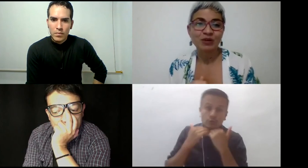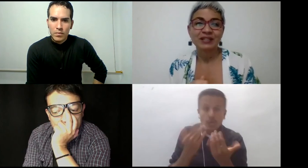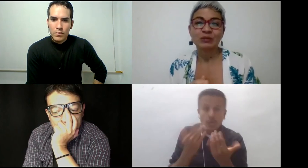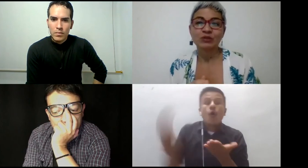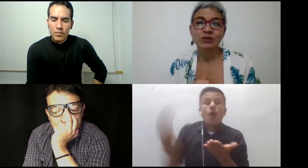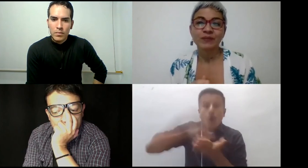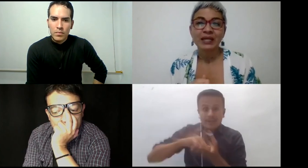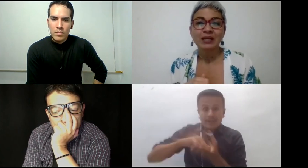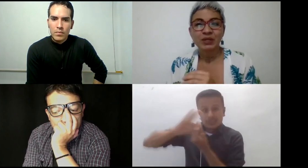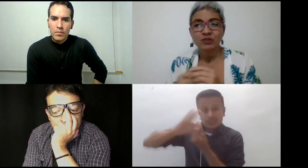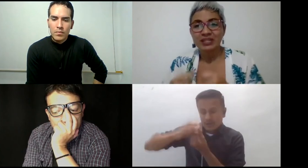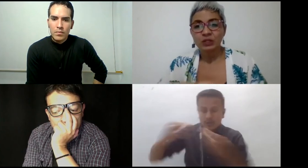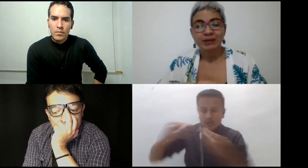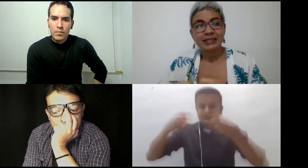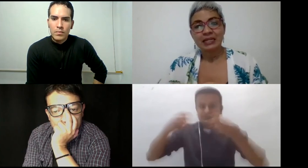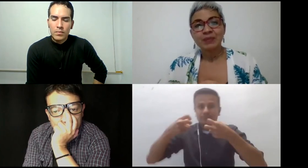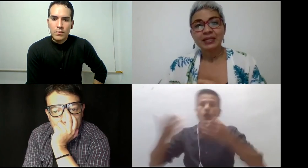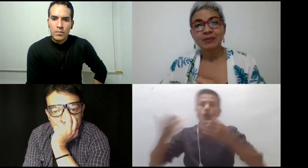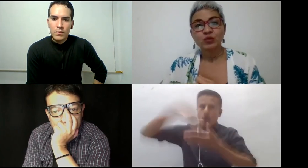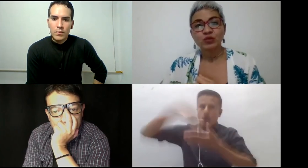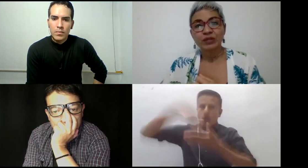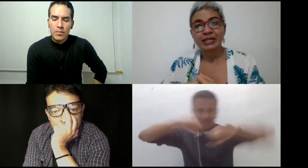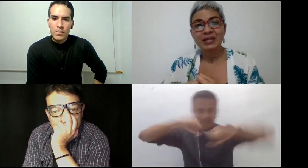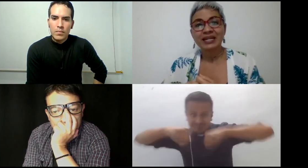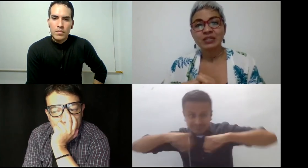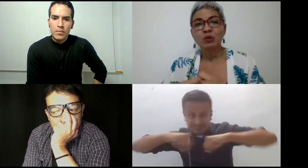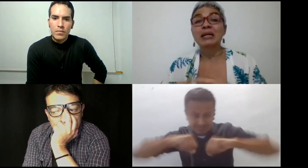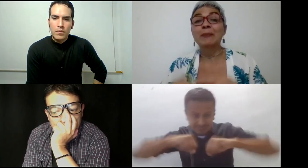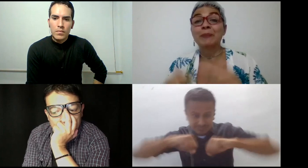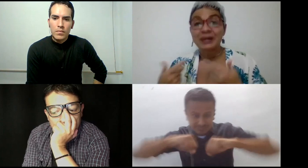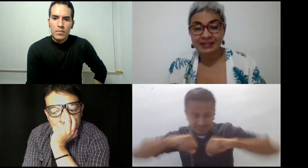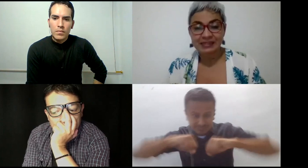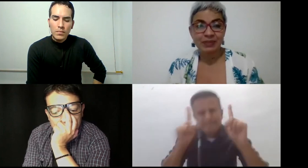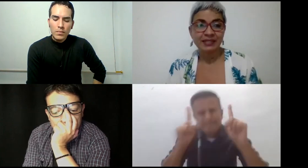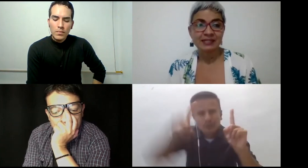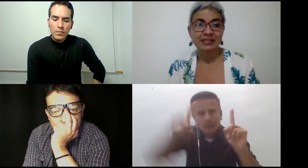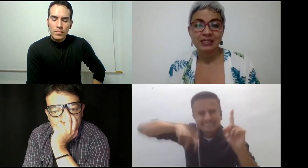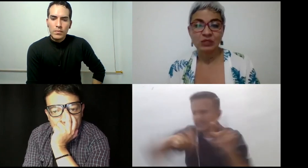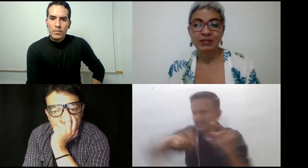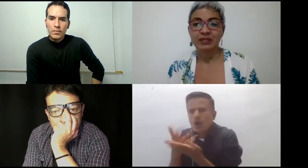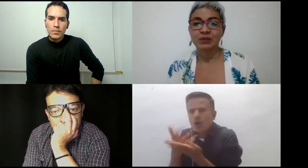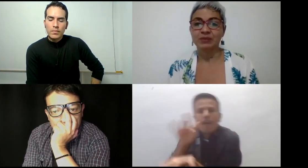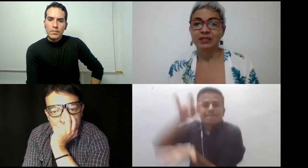colectivo sordo, pero sí creo que valdría la pena buscar el mecanismo para participar en este diseño de plan de mejoramiento.